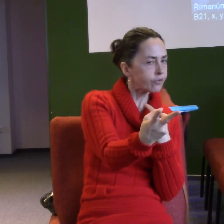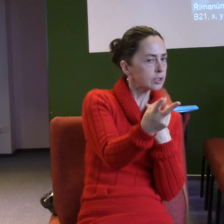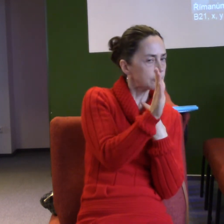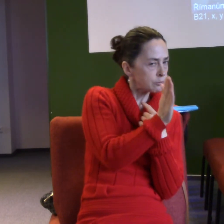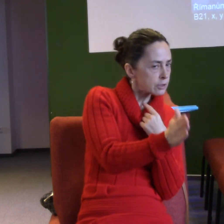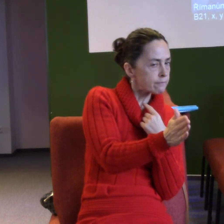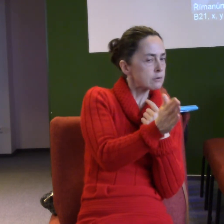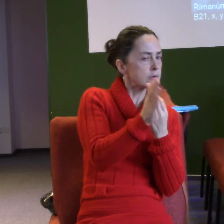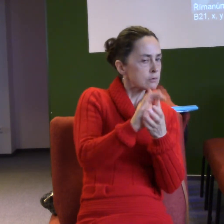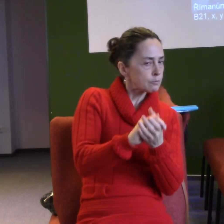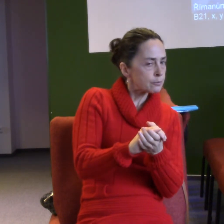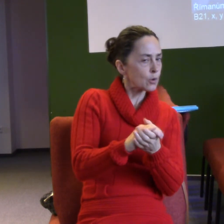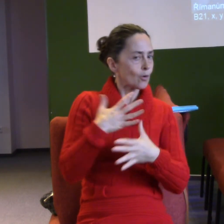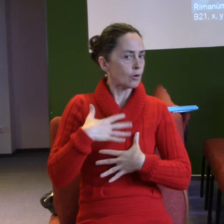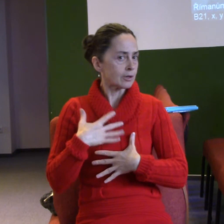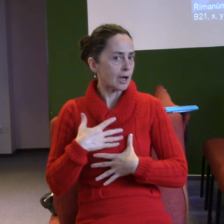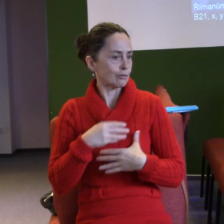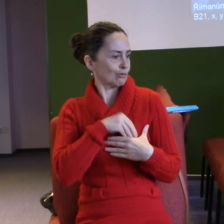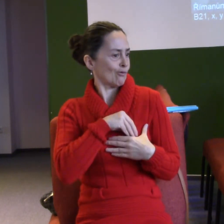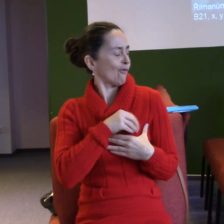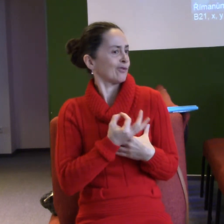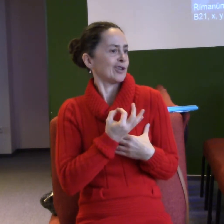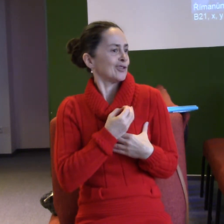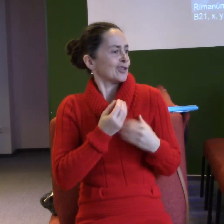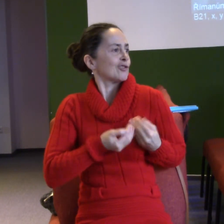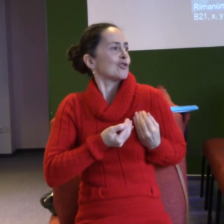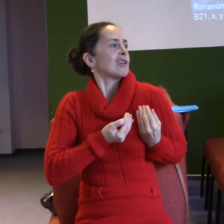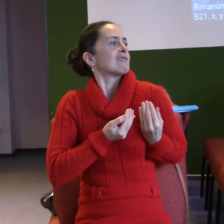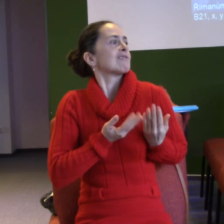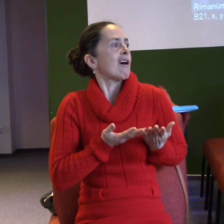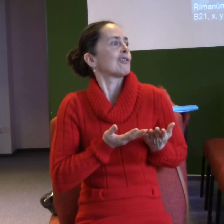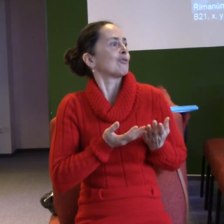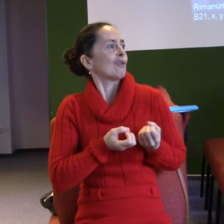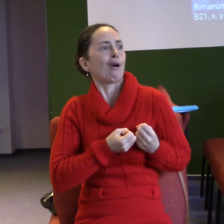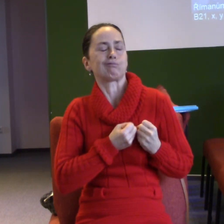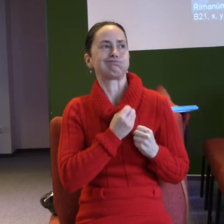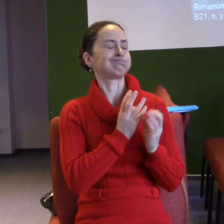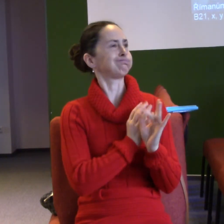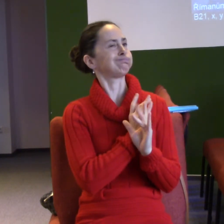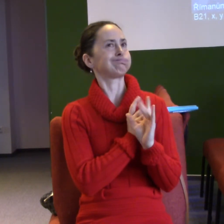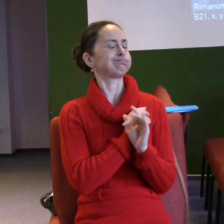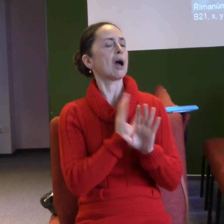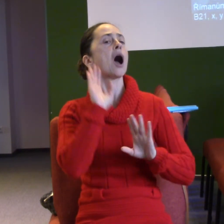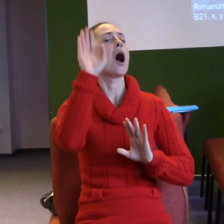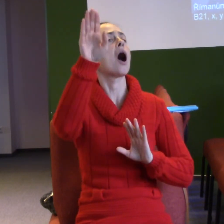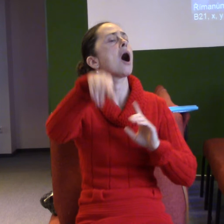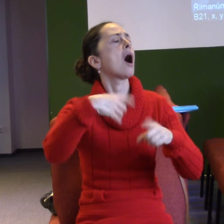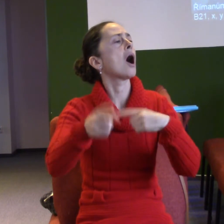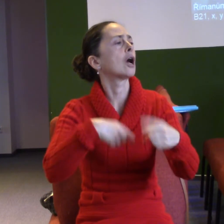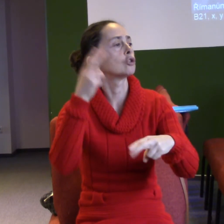narodí a teď se to dere na povrch. A do konce našeho života tam bude to pnutí, kdy tyhle ty tři věci se